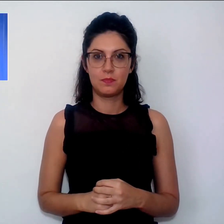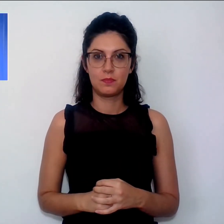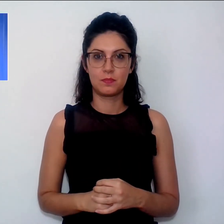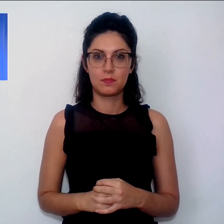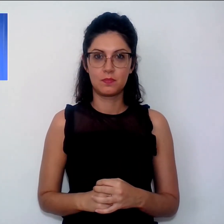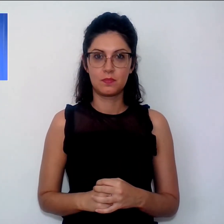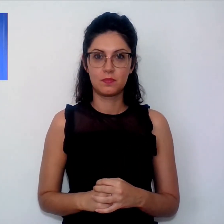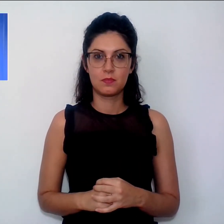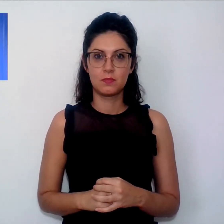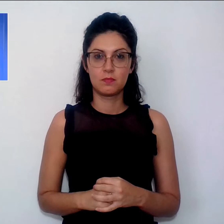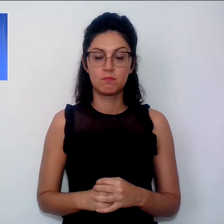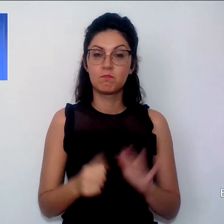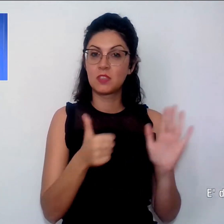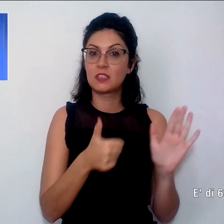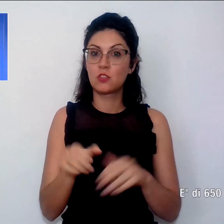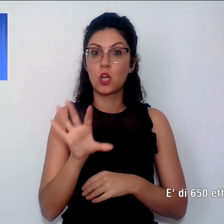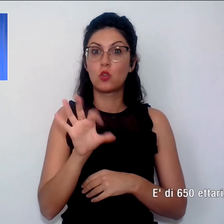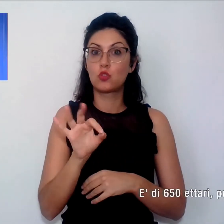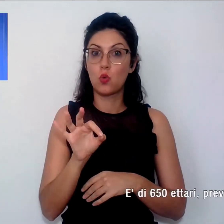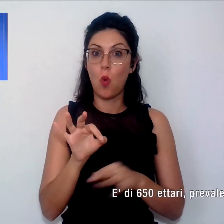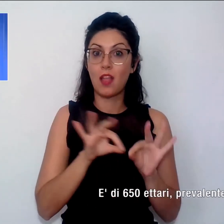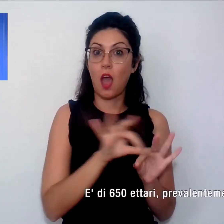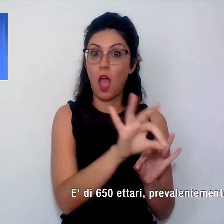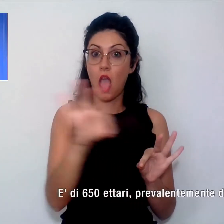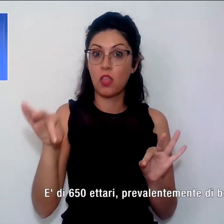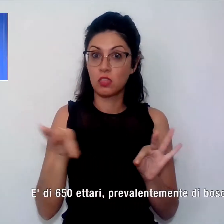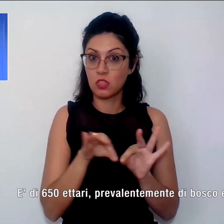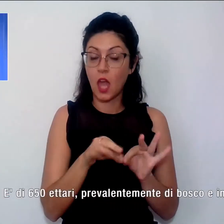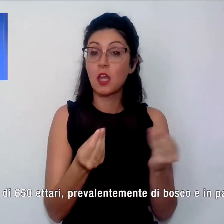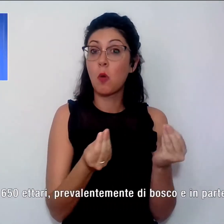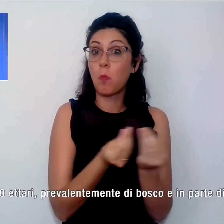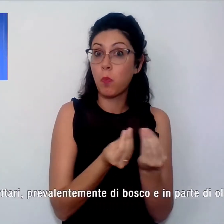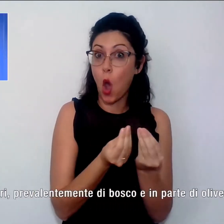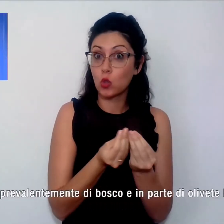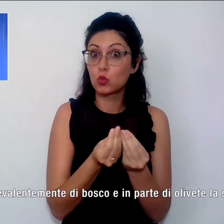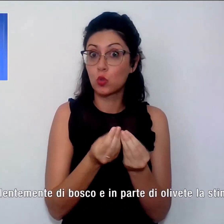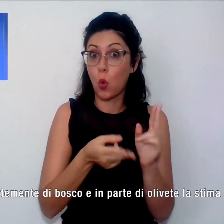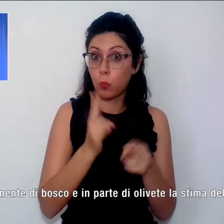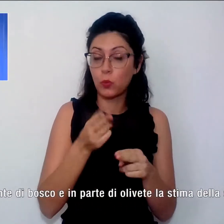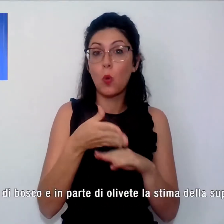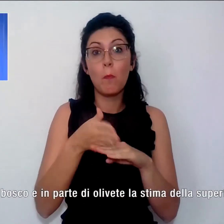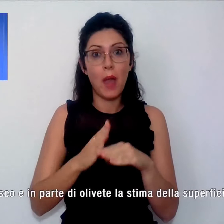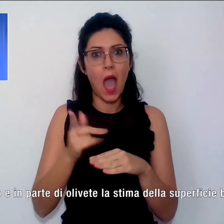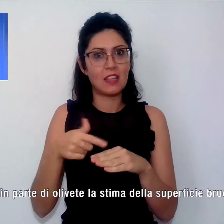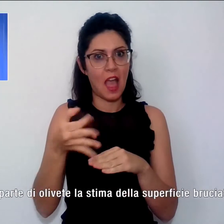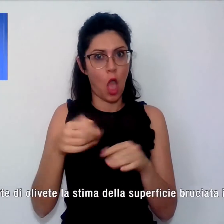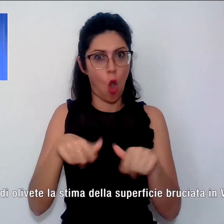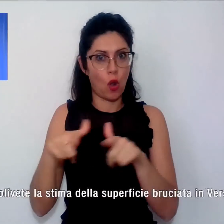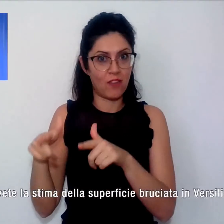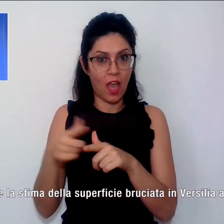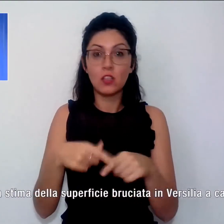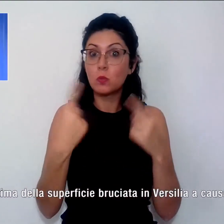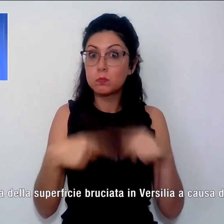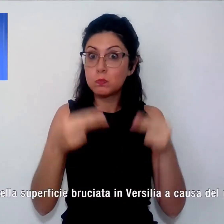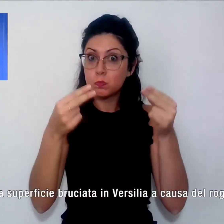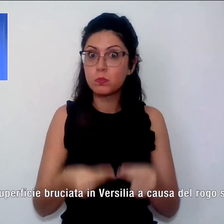È di 650 ettari, prevalentemente di bosco e in parte di olivete, la stima della superficie bruciata